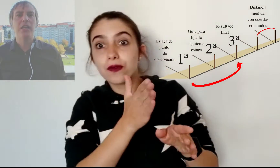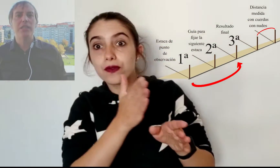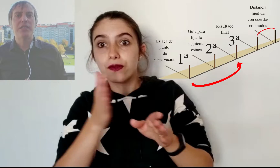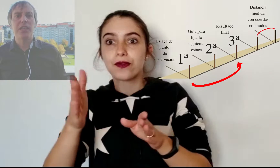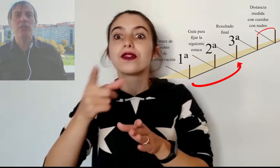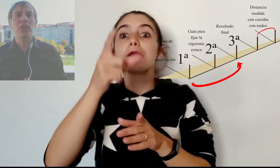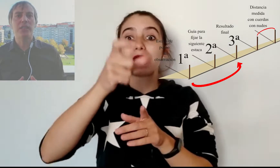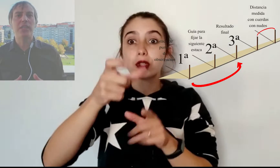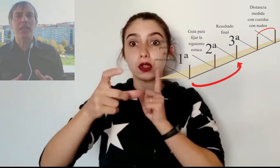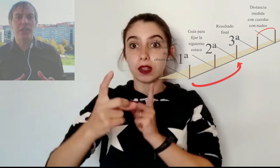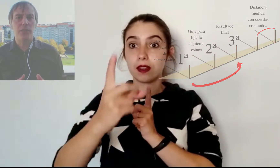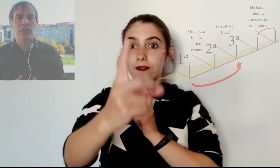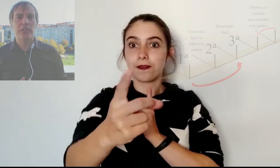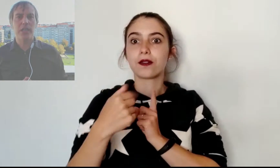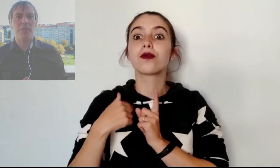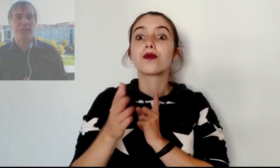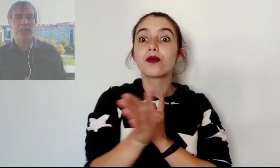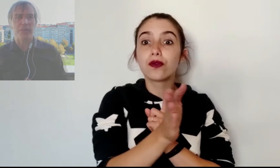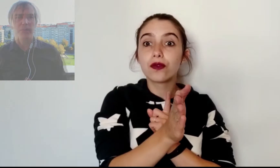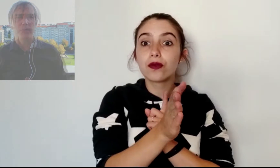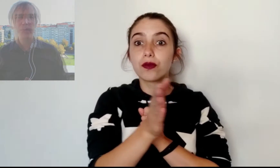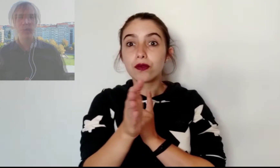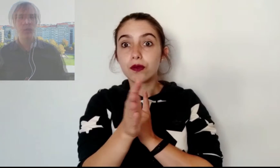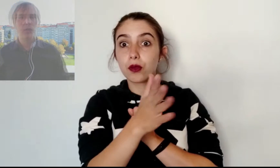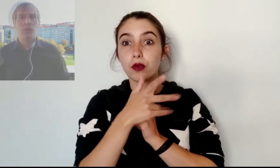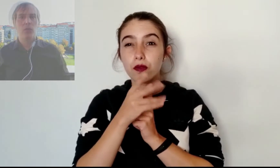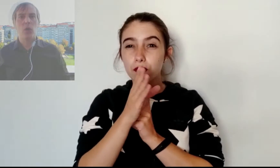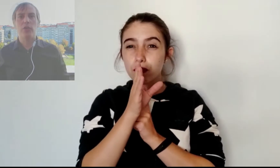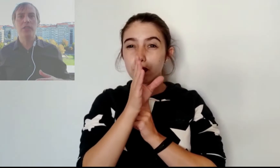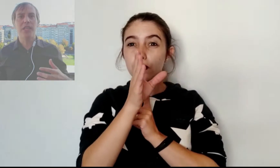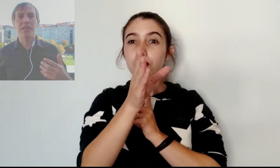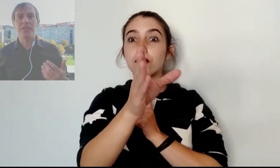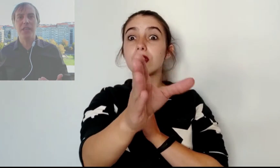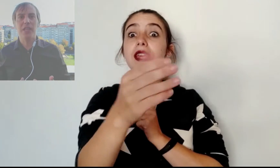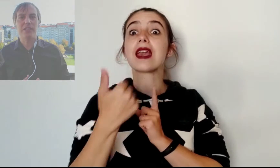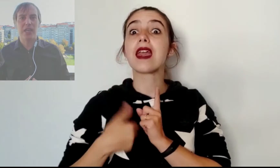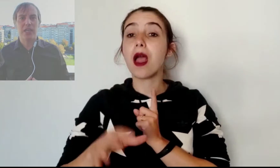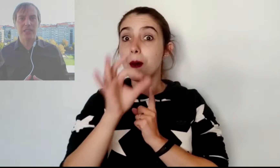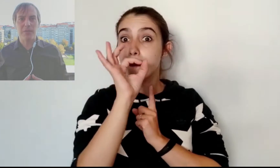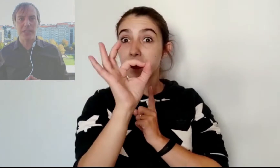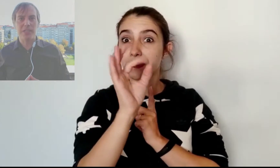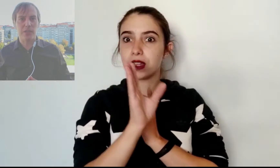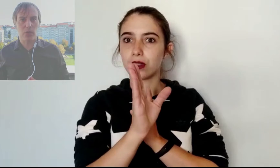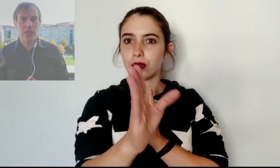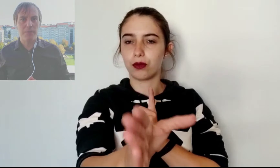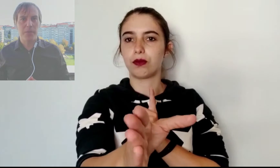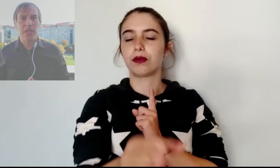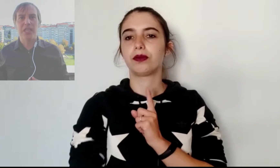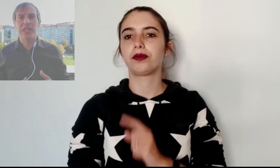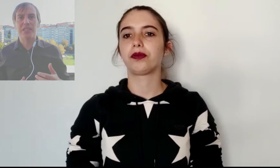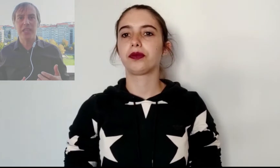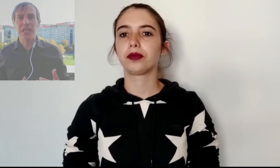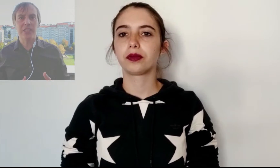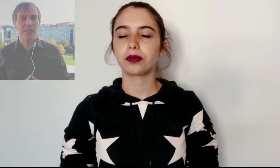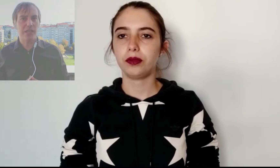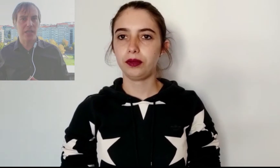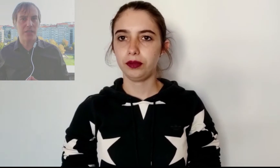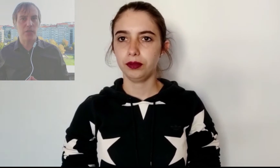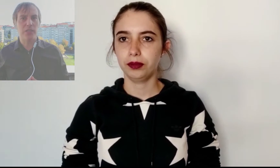siguiendo las indicaciones del capataz. Cuando esta tercera estaca estaba ya situada, el que seguía las indicaciones